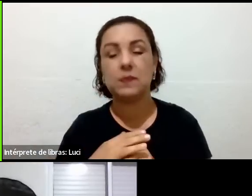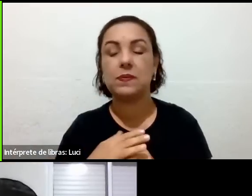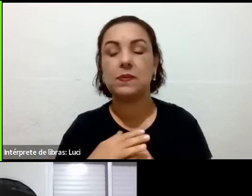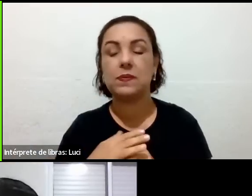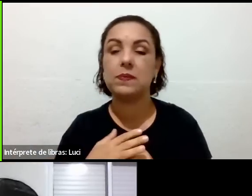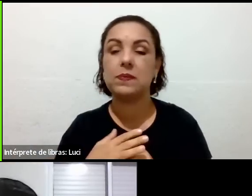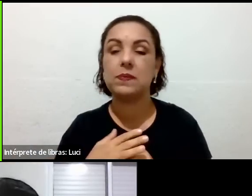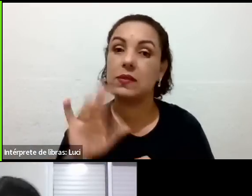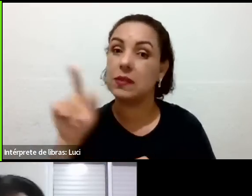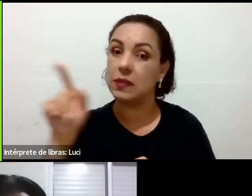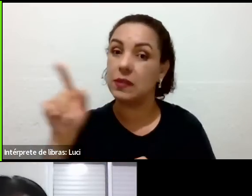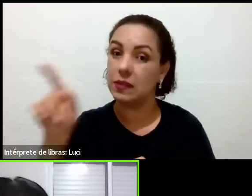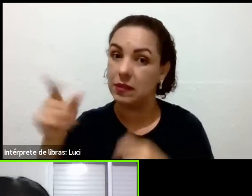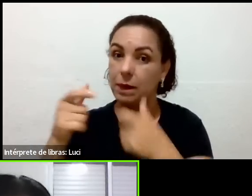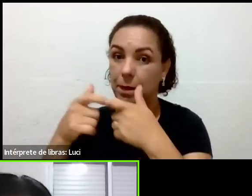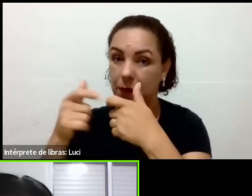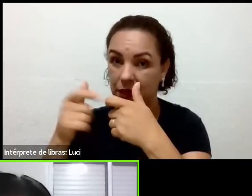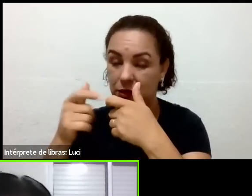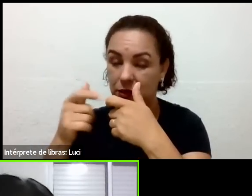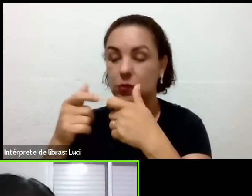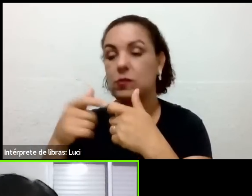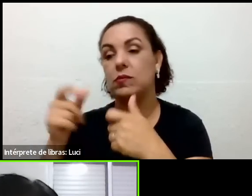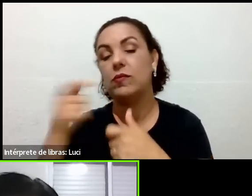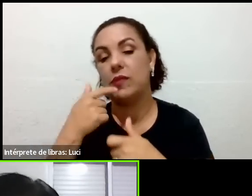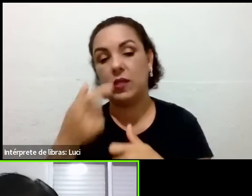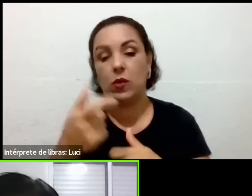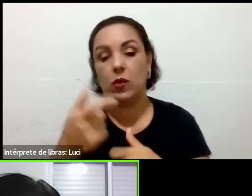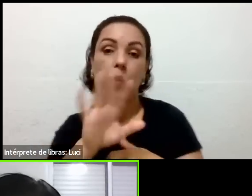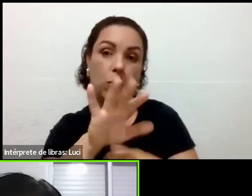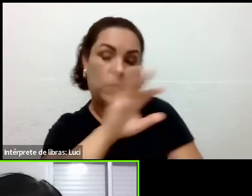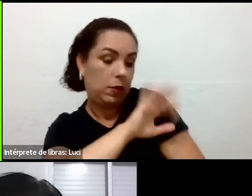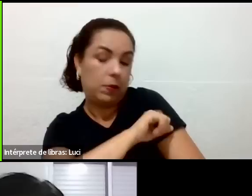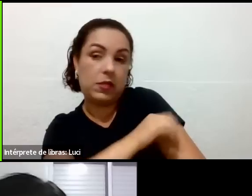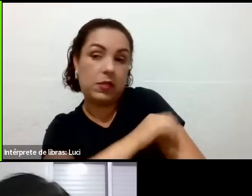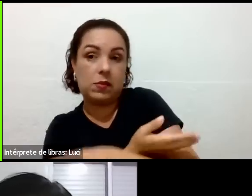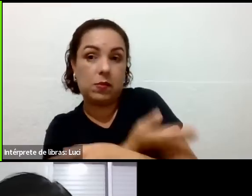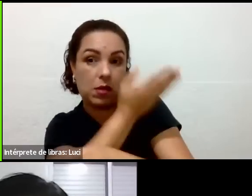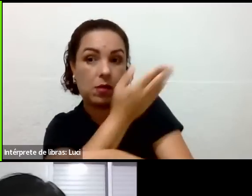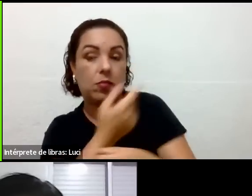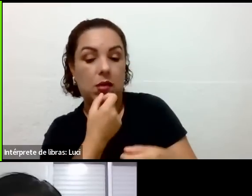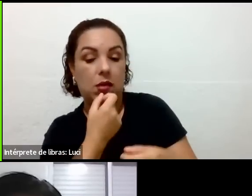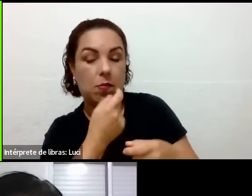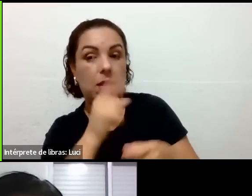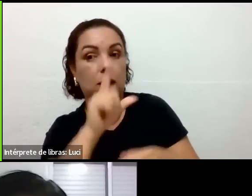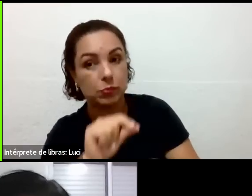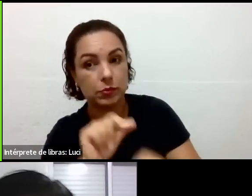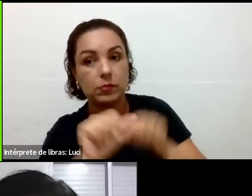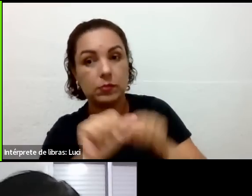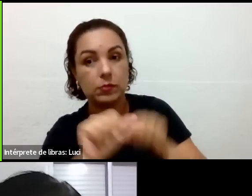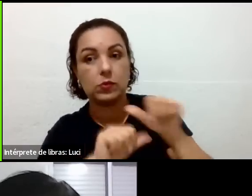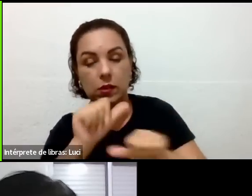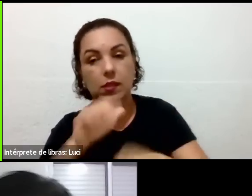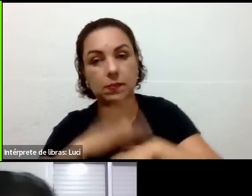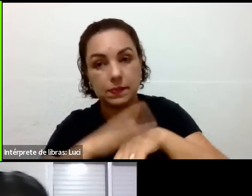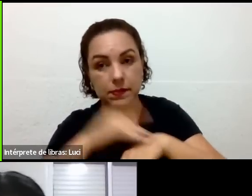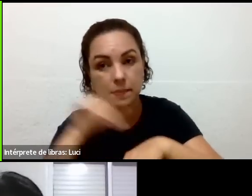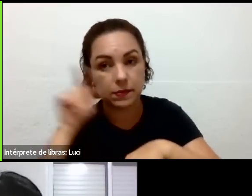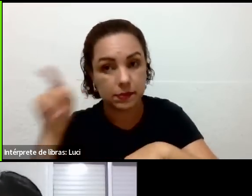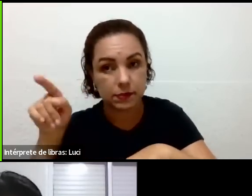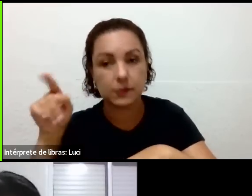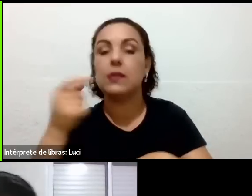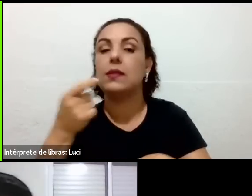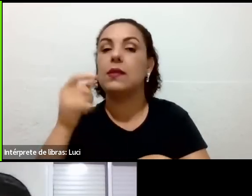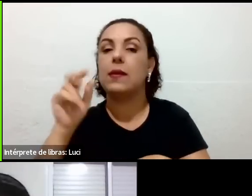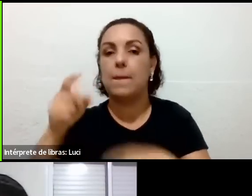remédio é médico. Pressão, essas coisas, diabetes, né? Agora, se você não está sentindo dor,